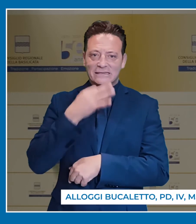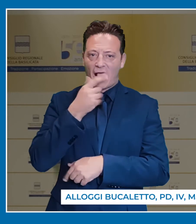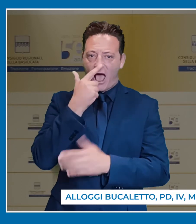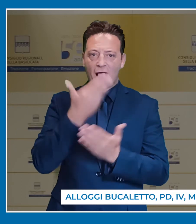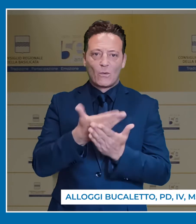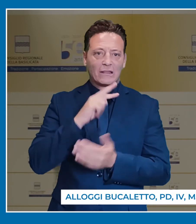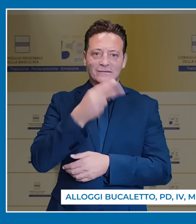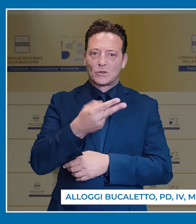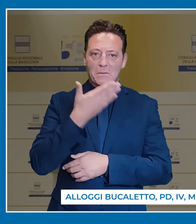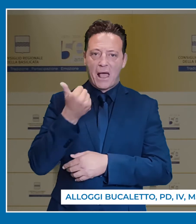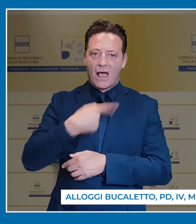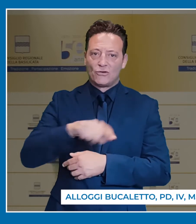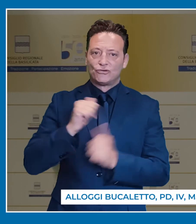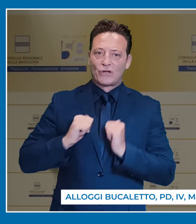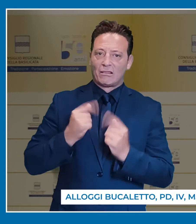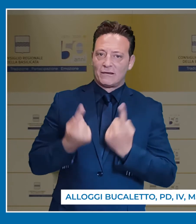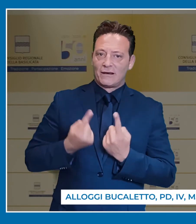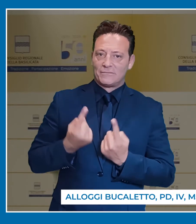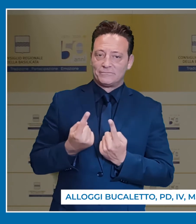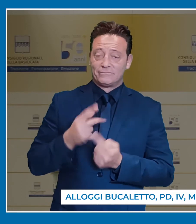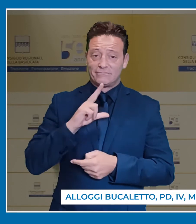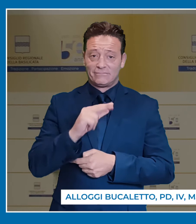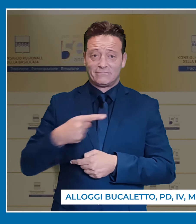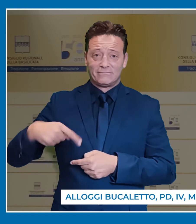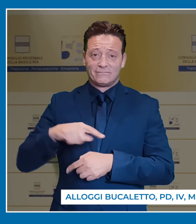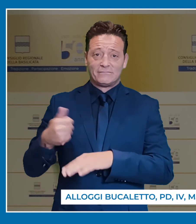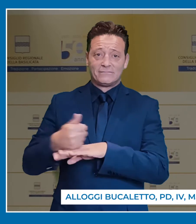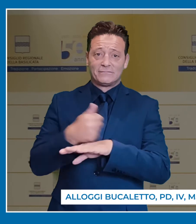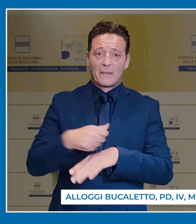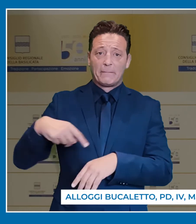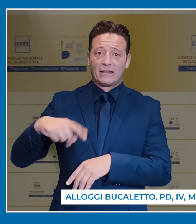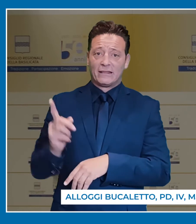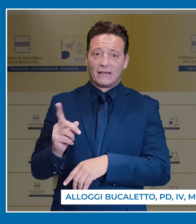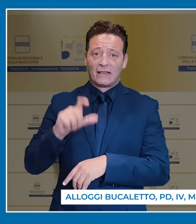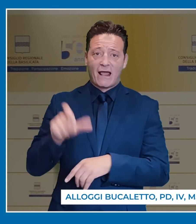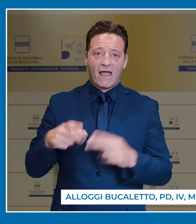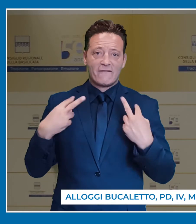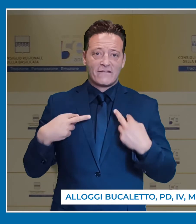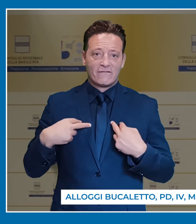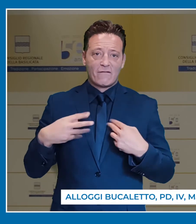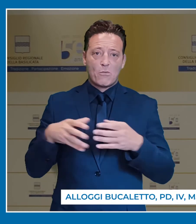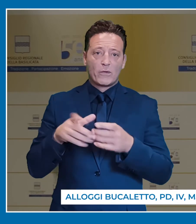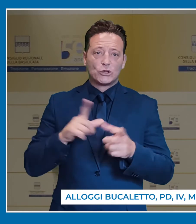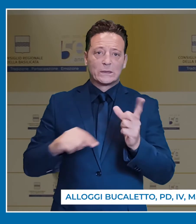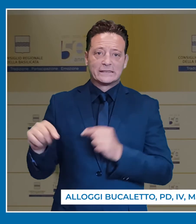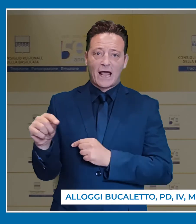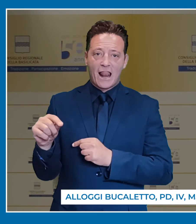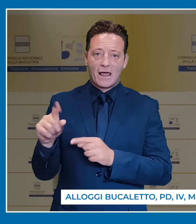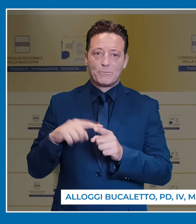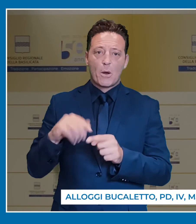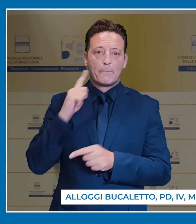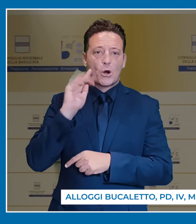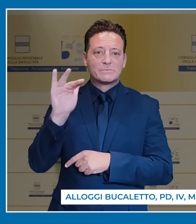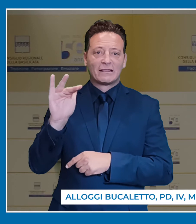dare adeguate risposte ai cittadini, affermano gli esponenti di PD, Italia Viva, Movimento 5